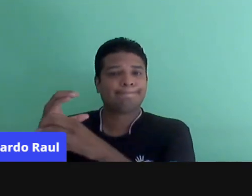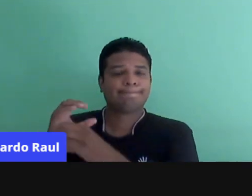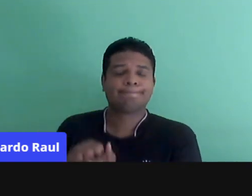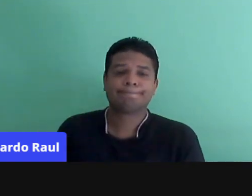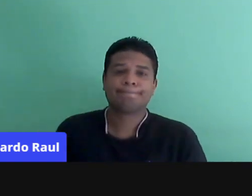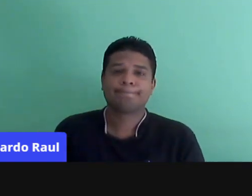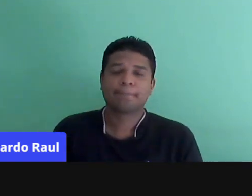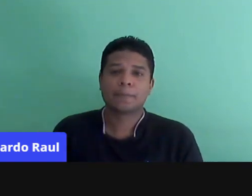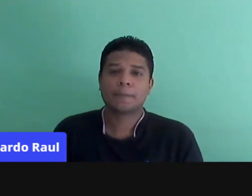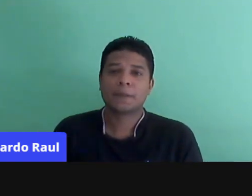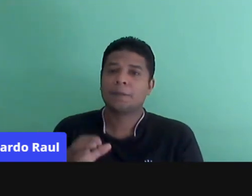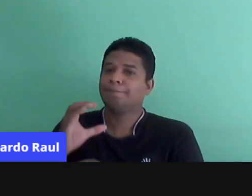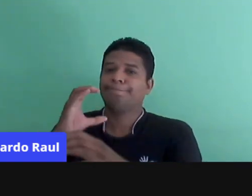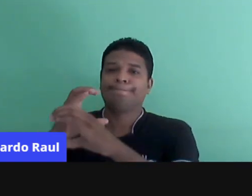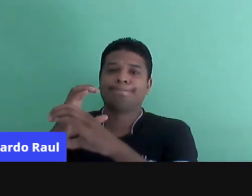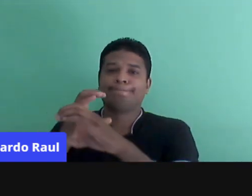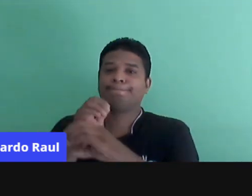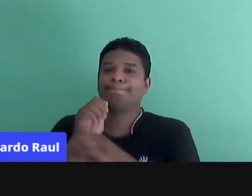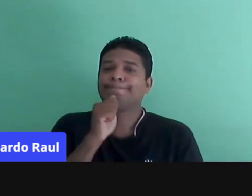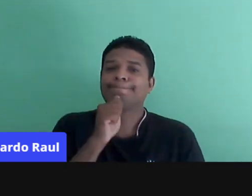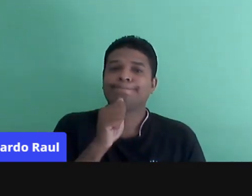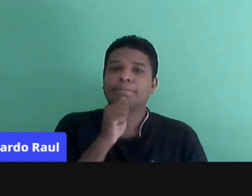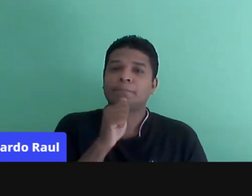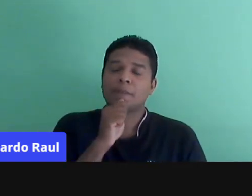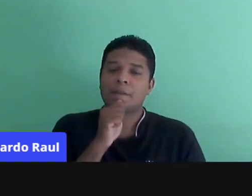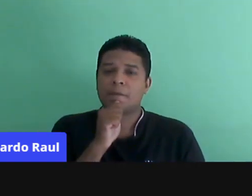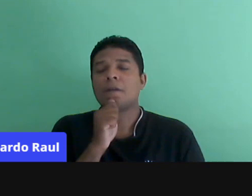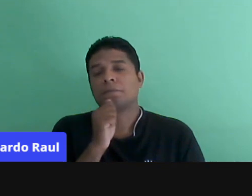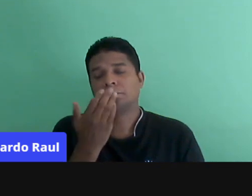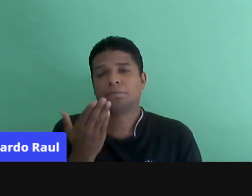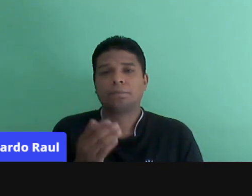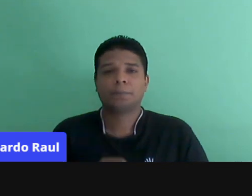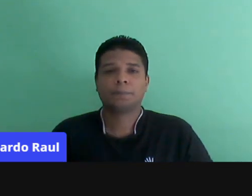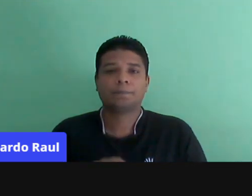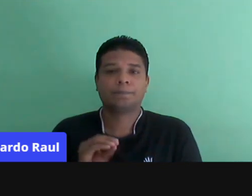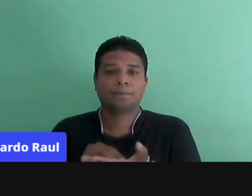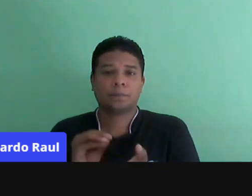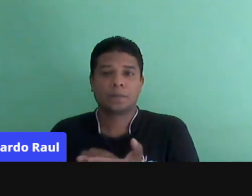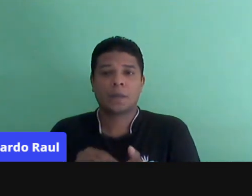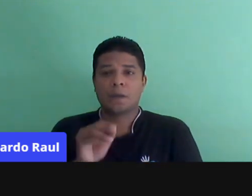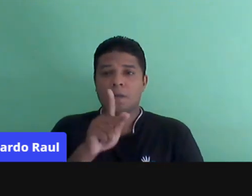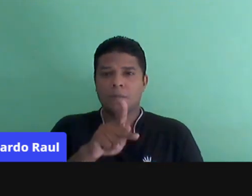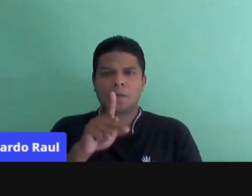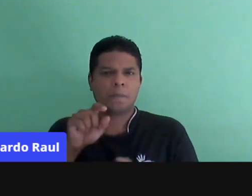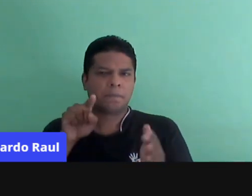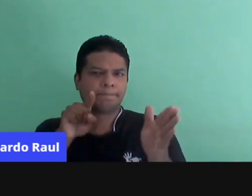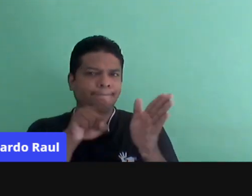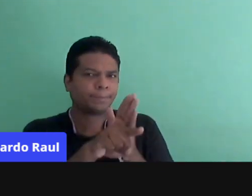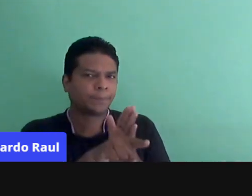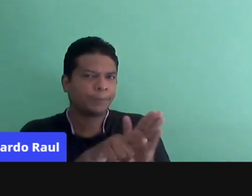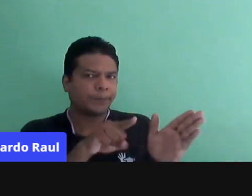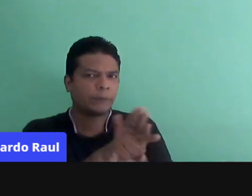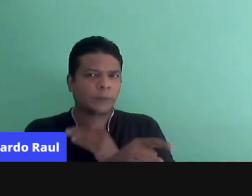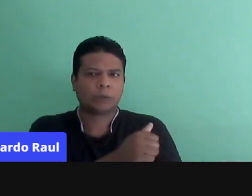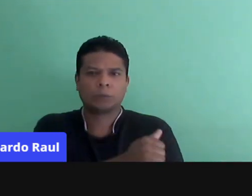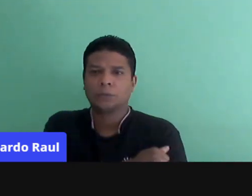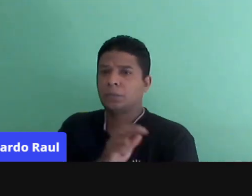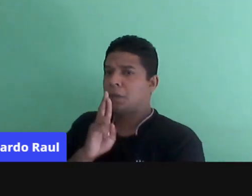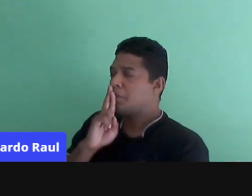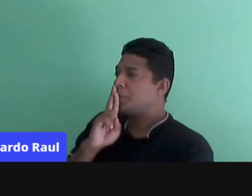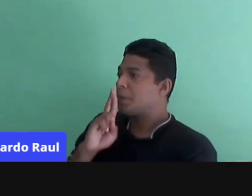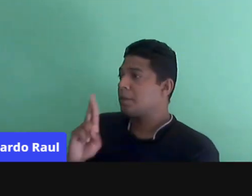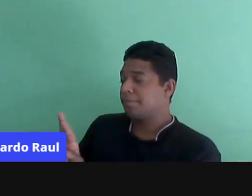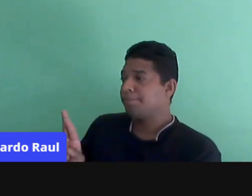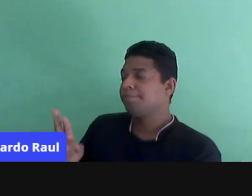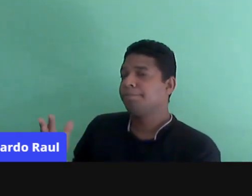acaba não acontecendo, né? Essa ausência de comunicação. O professor pergunta, o aluno responde.